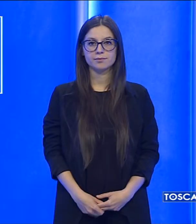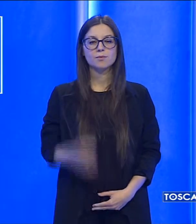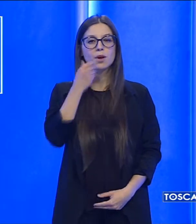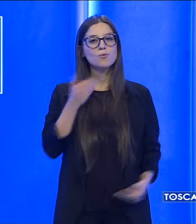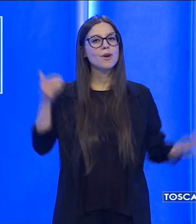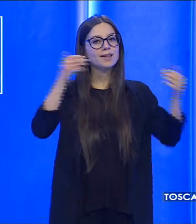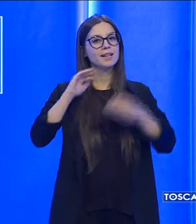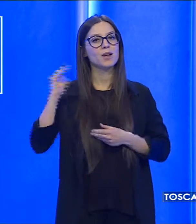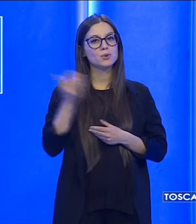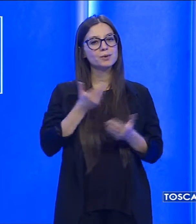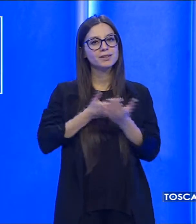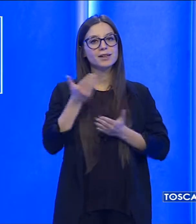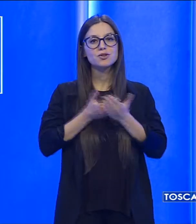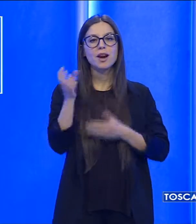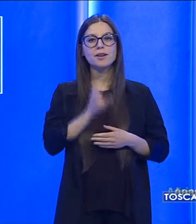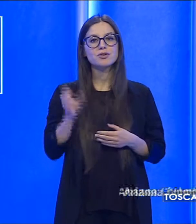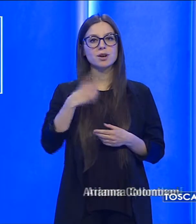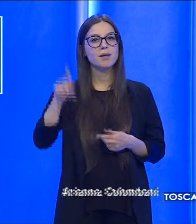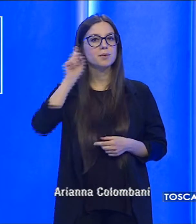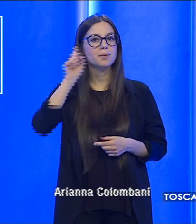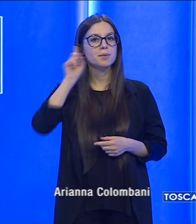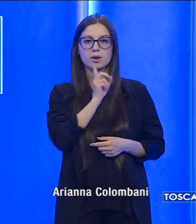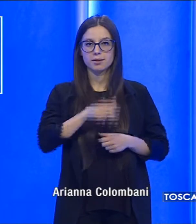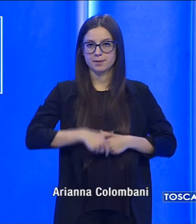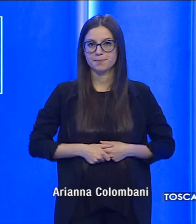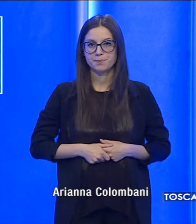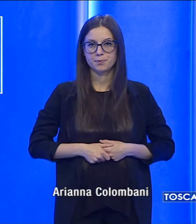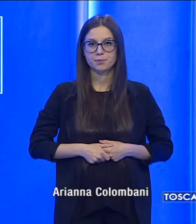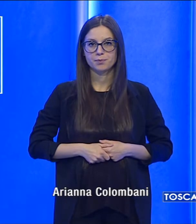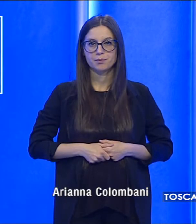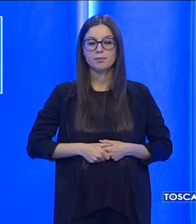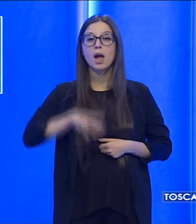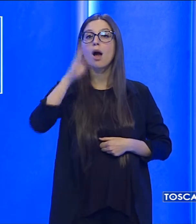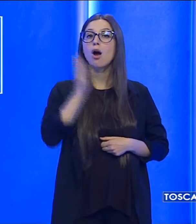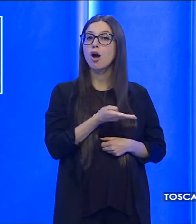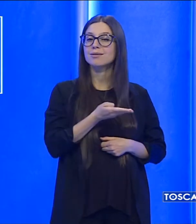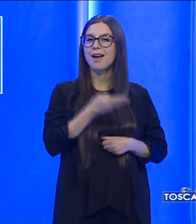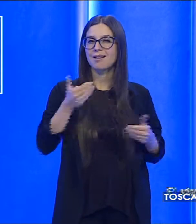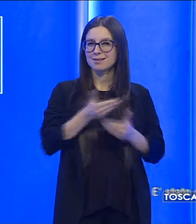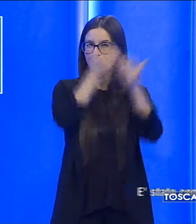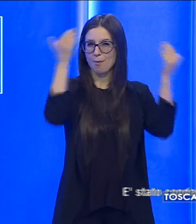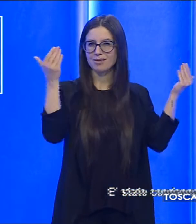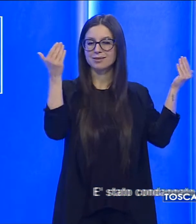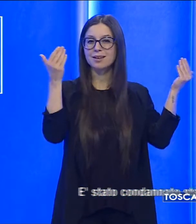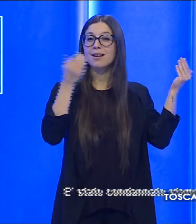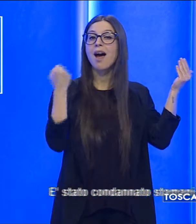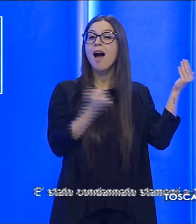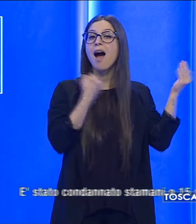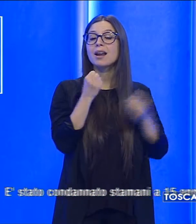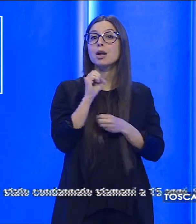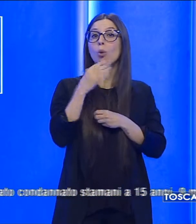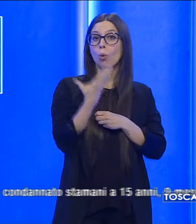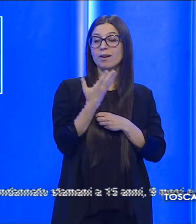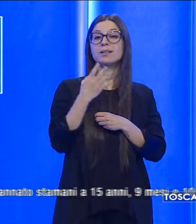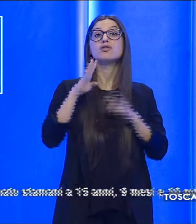Buonasera a tutti dalla Tg regionale per sordi. È stato condannato stamani a 15 anni, 9 mesi e